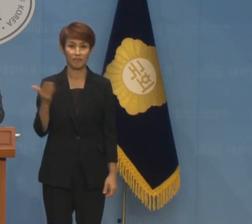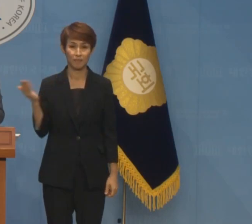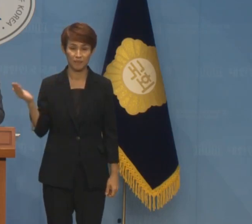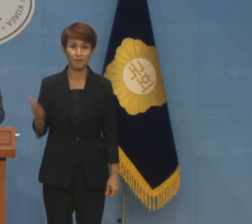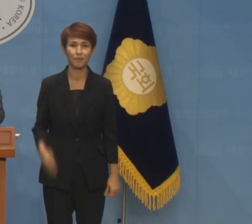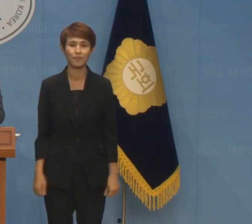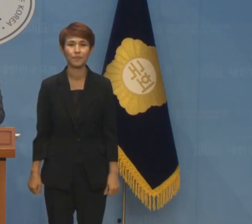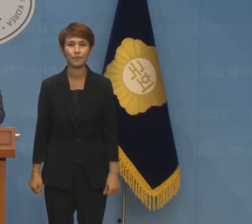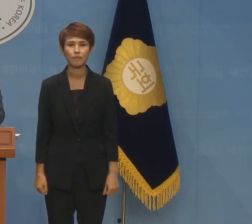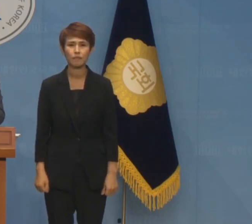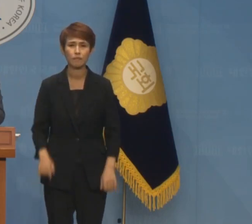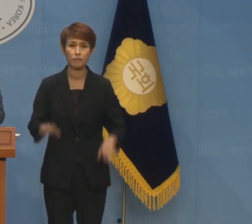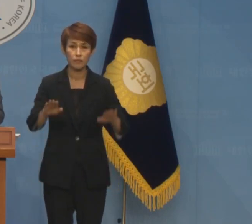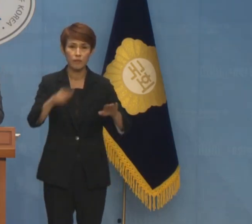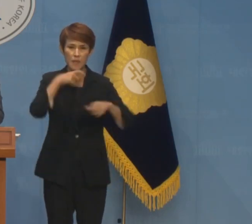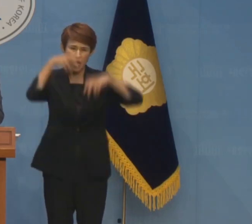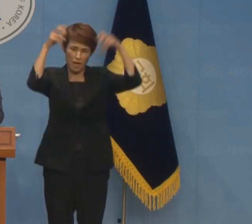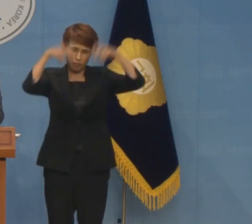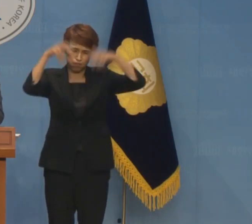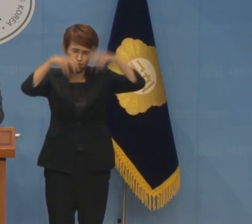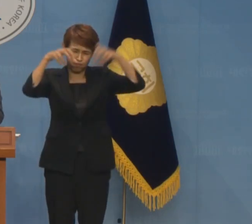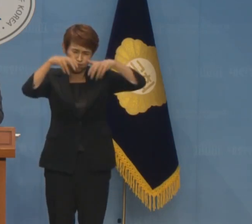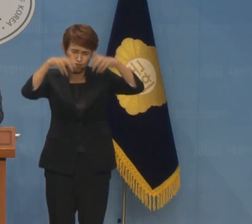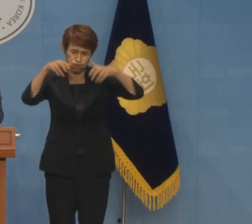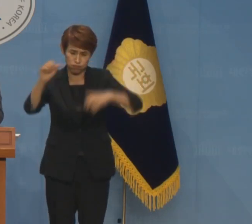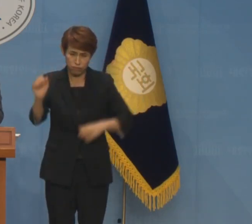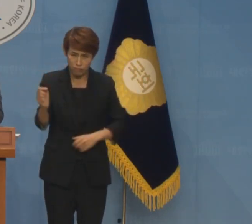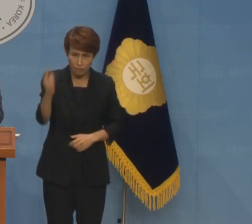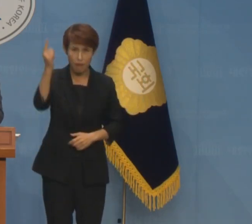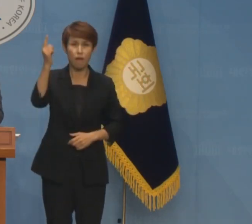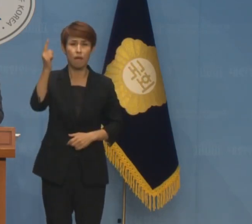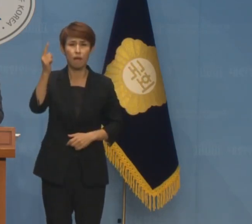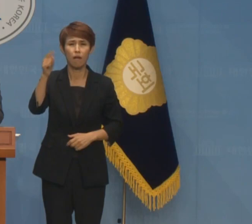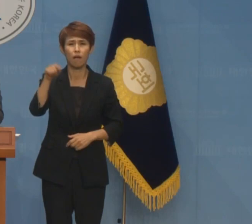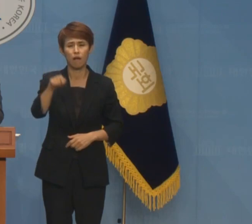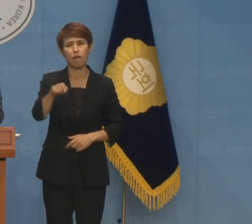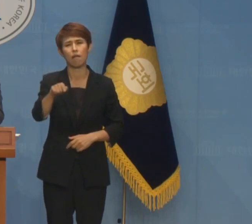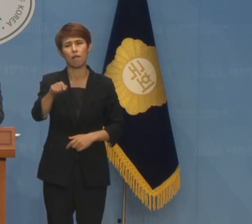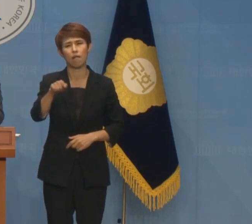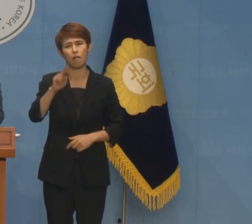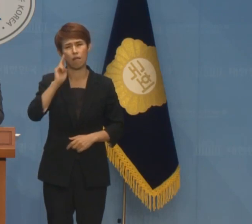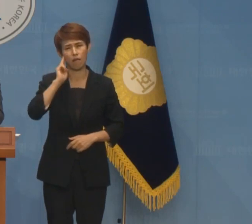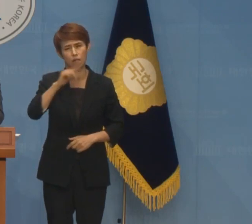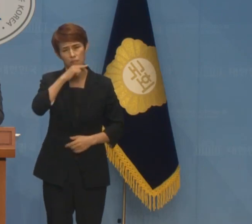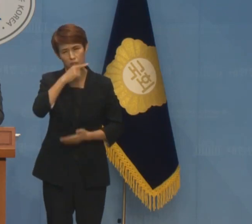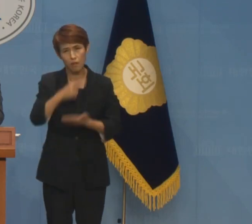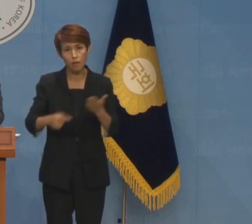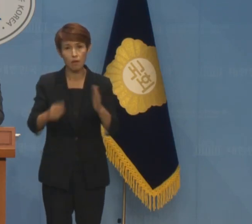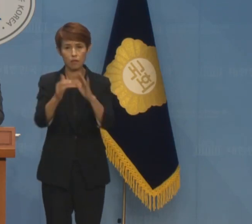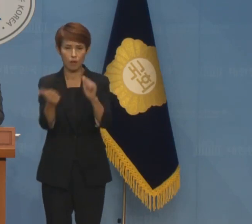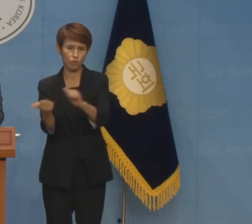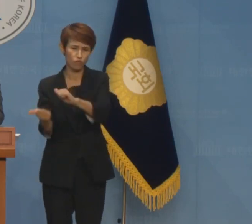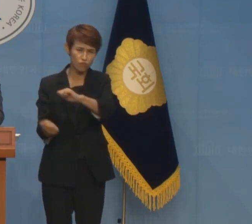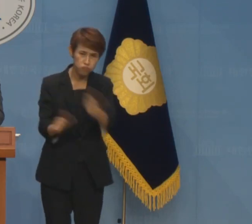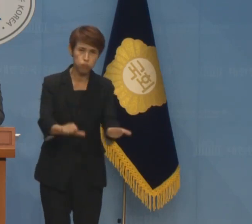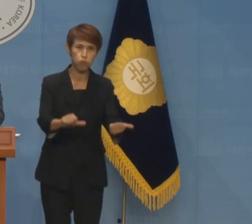이번 폭우로 인해서 아주 굉장히 큰 인명피해와